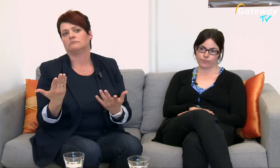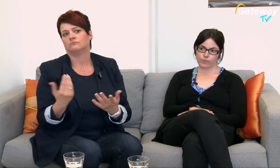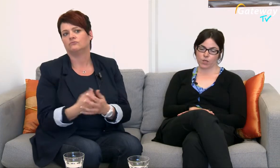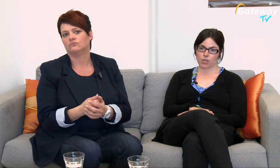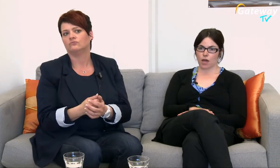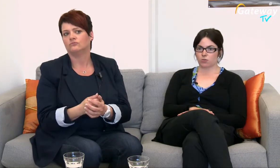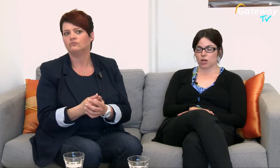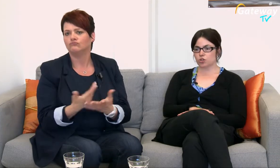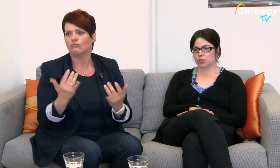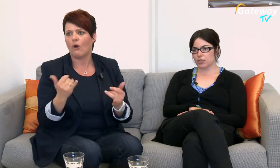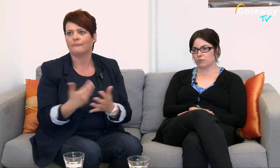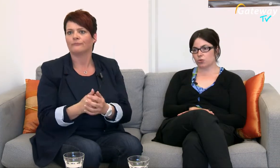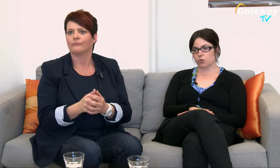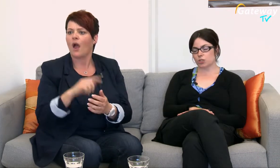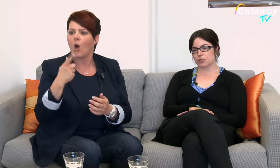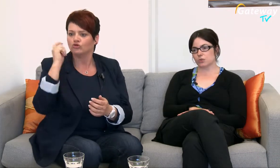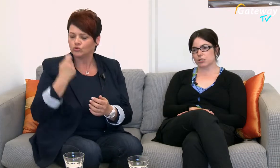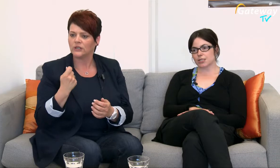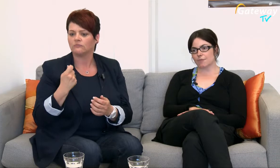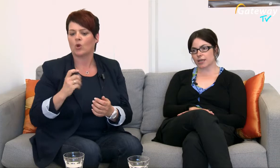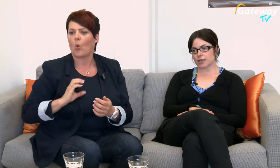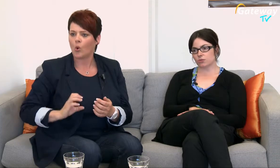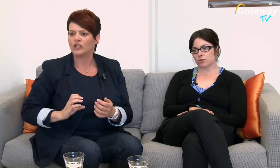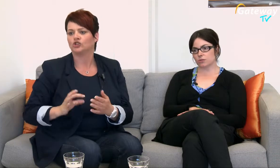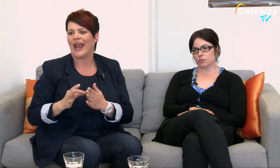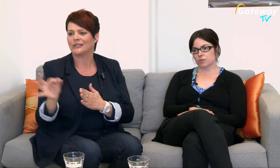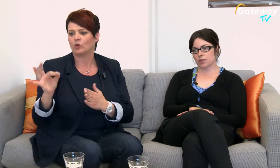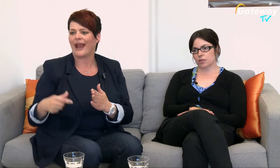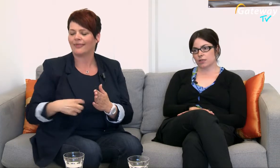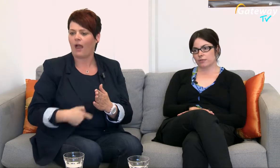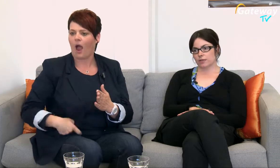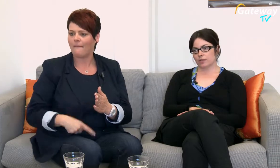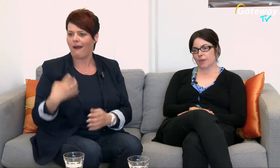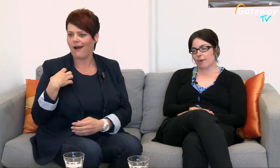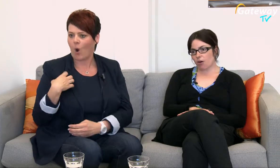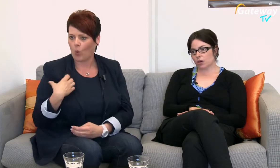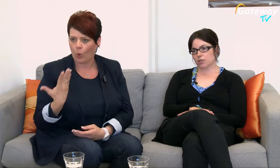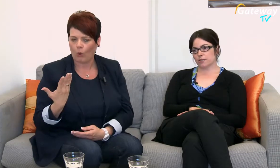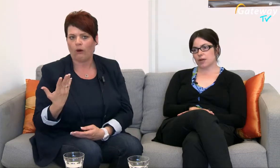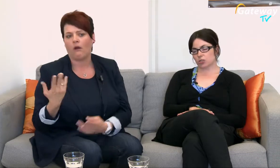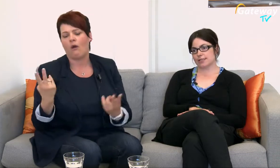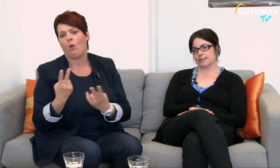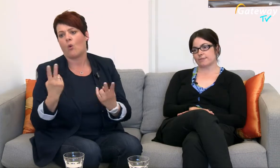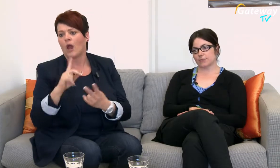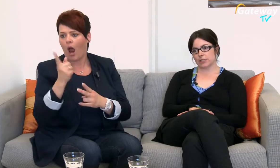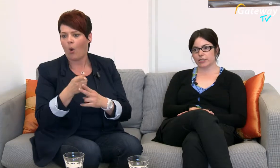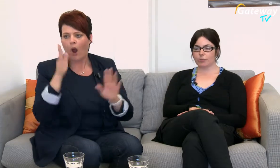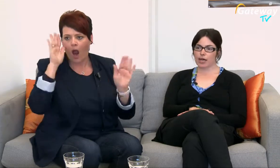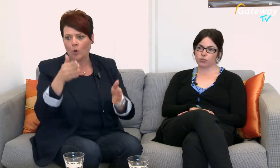Ja, und auch Studierende mit chronisch entzündlichen Darmerkrankungen Aber auch Autisten, die in die Beratung